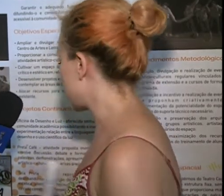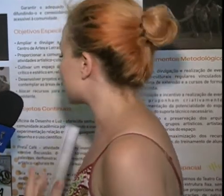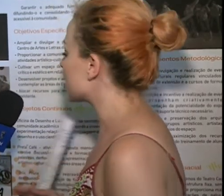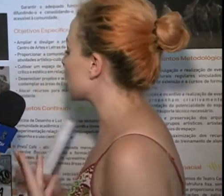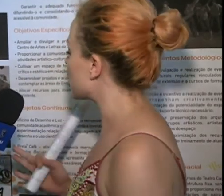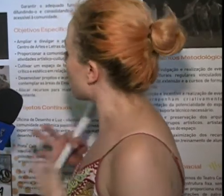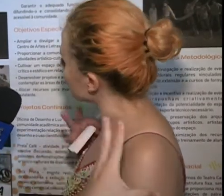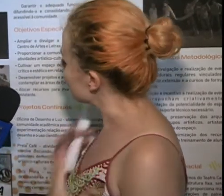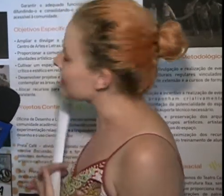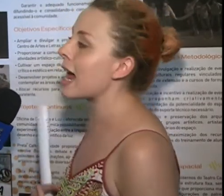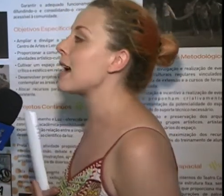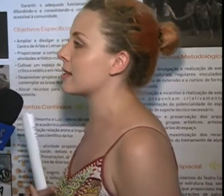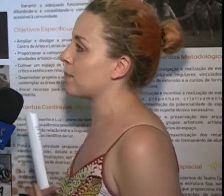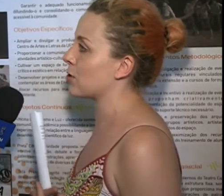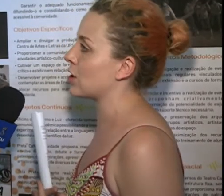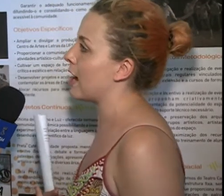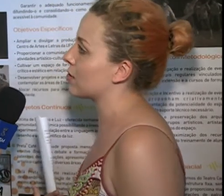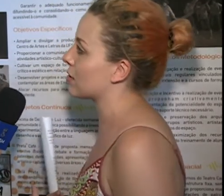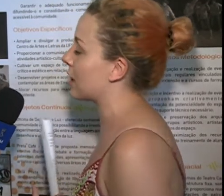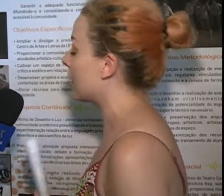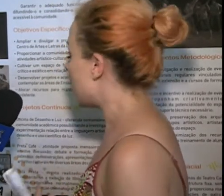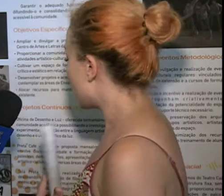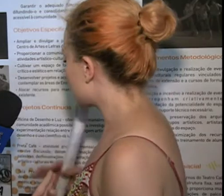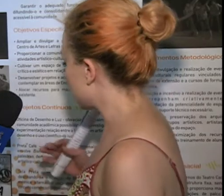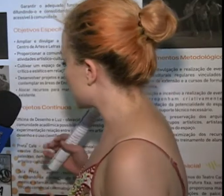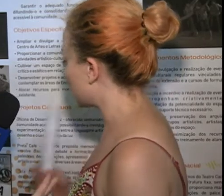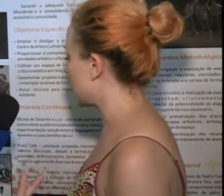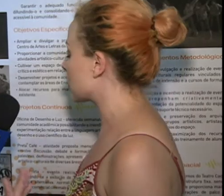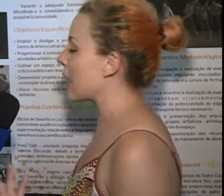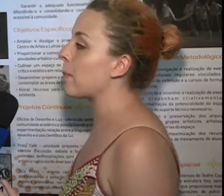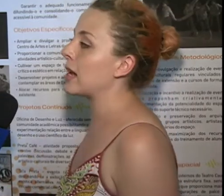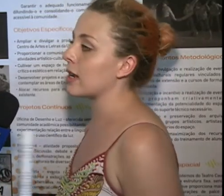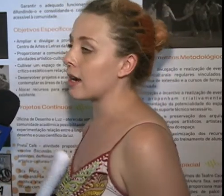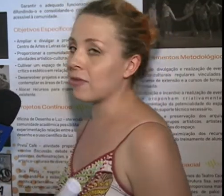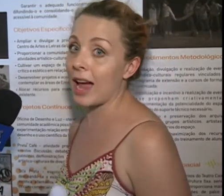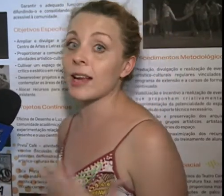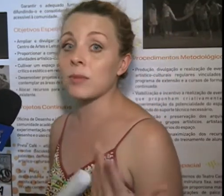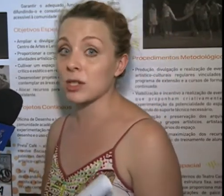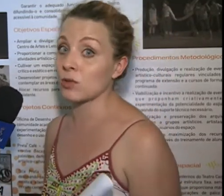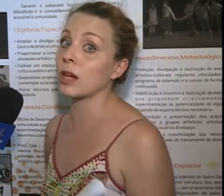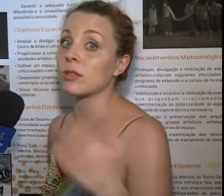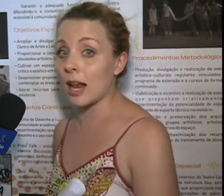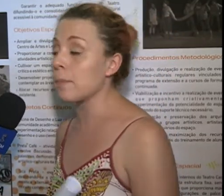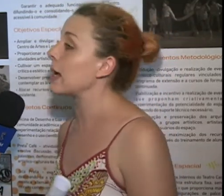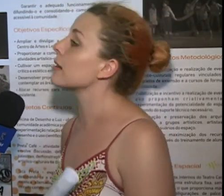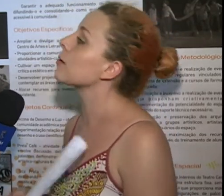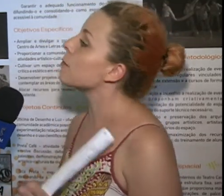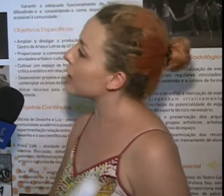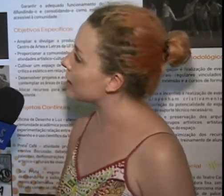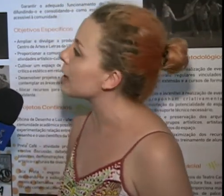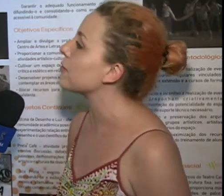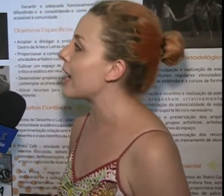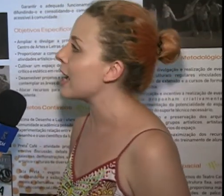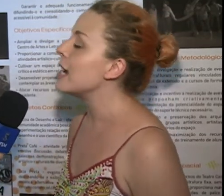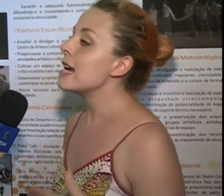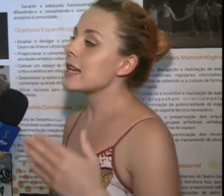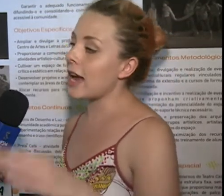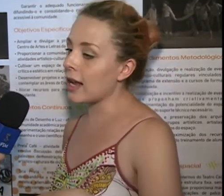interessante é a gente pode mesclar esses projetos, né? Que nem a gente fez o Tela Preta Café, que é uma mistura do Tela Preta com o Preta Café, que era a